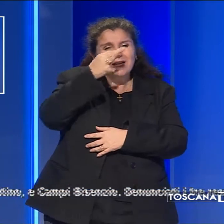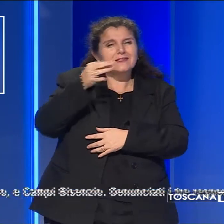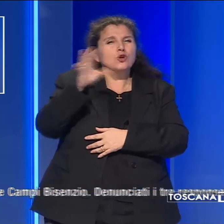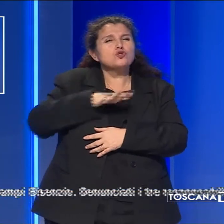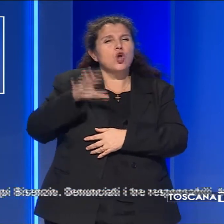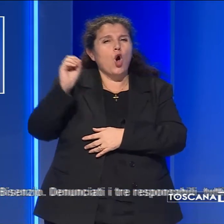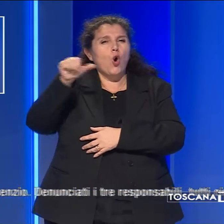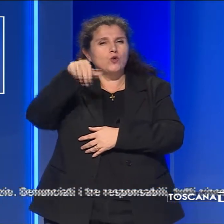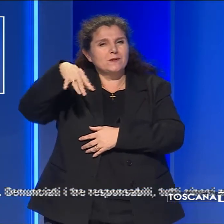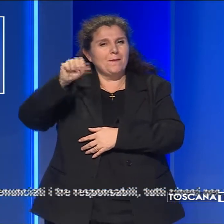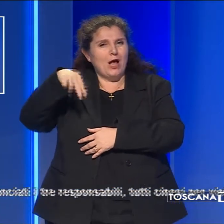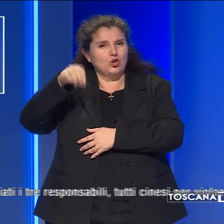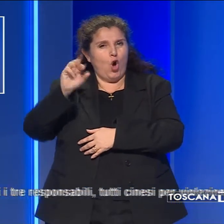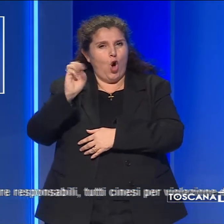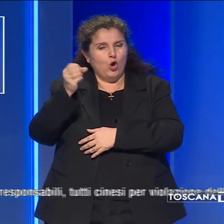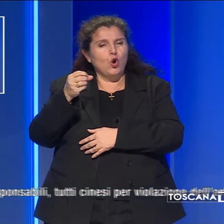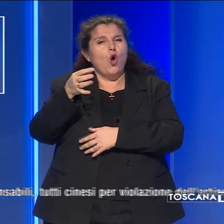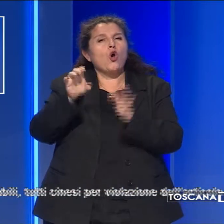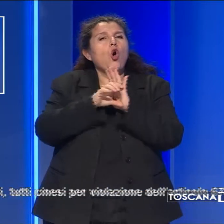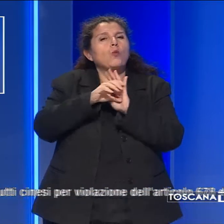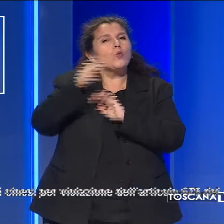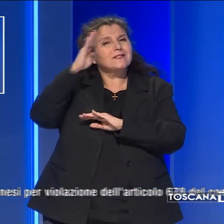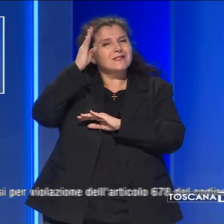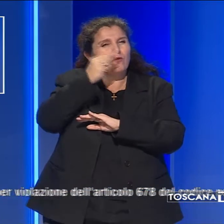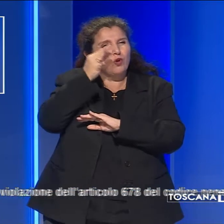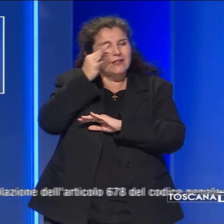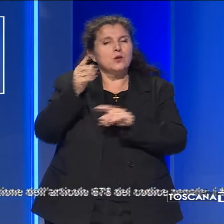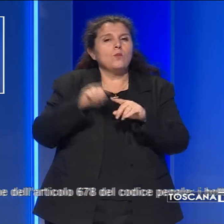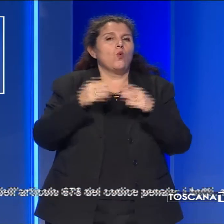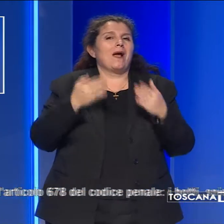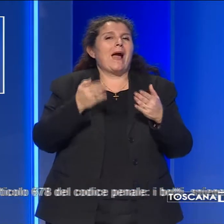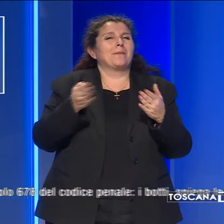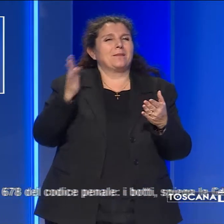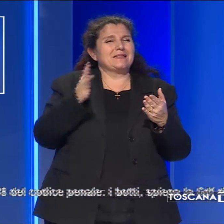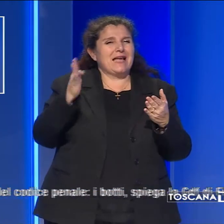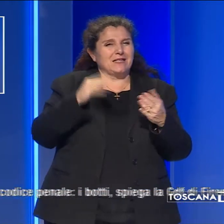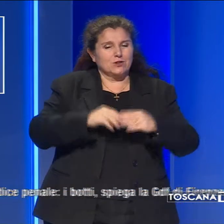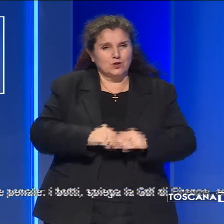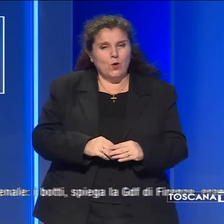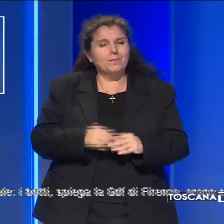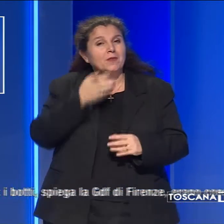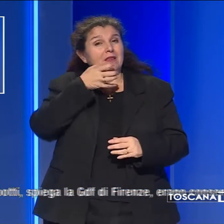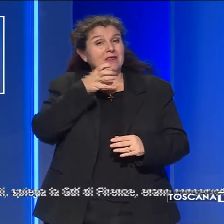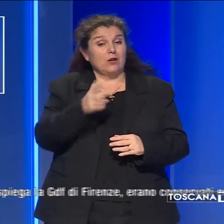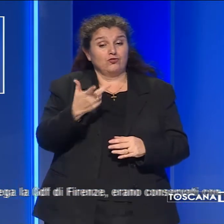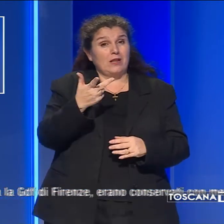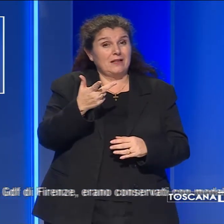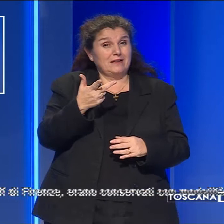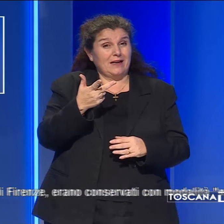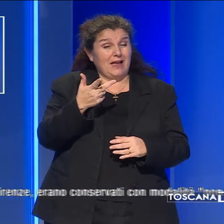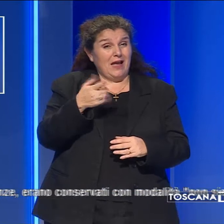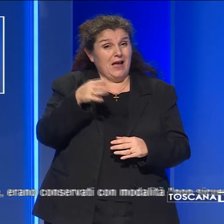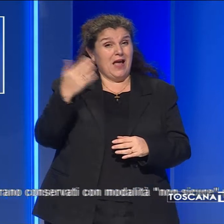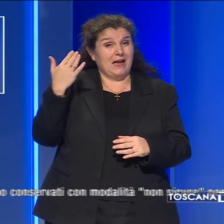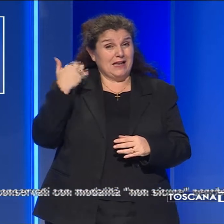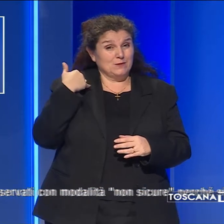Mannoro, nel comune di Sesto Fiorentino e Campi Bisenzio. Denunciati i tre responsabili,